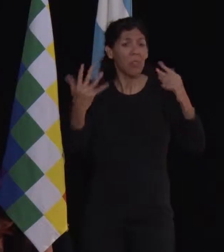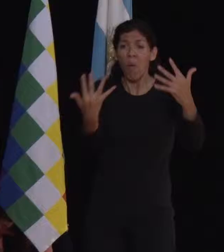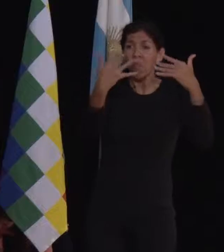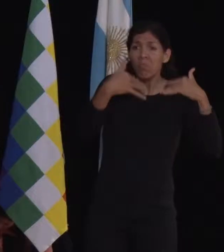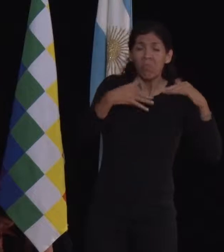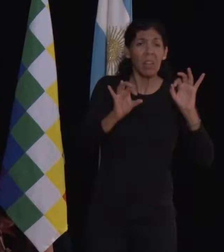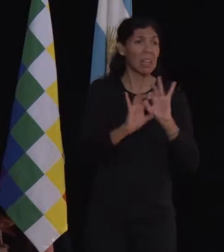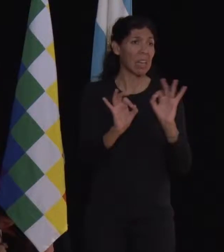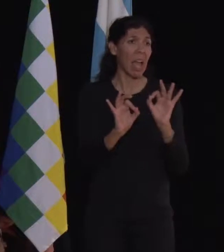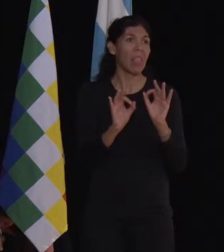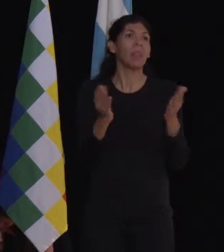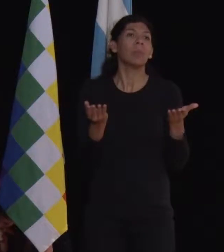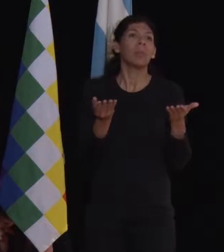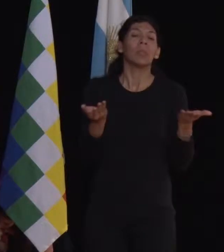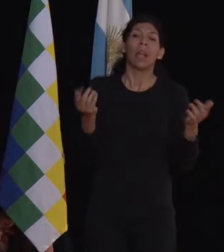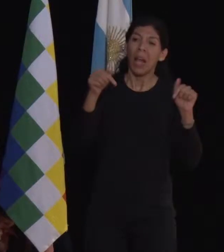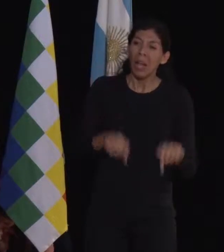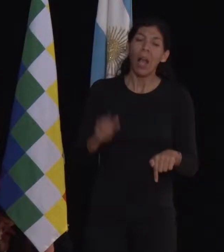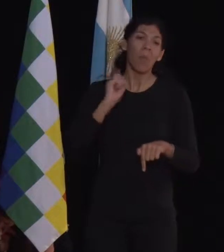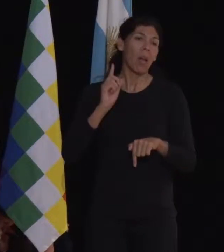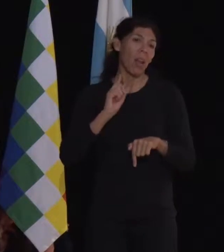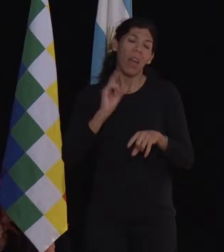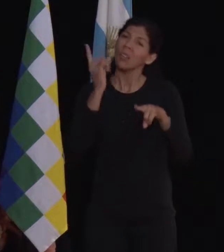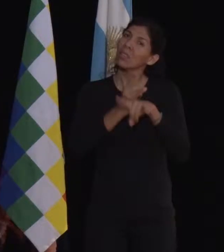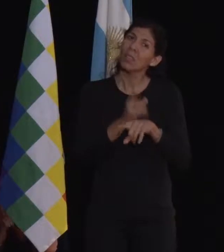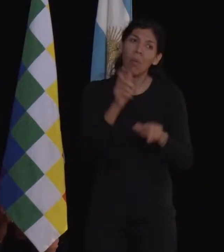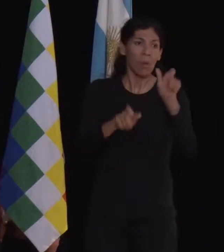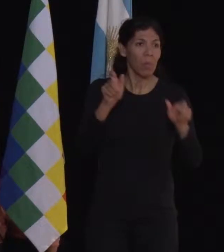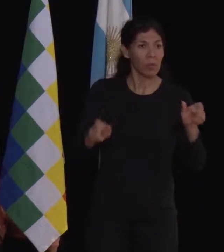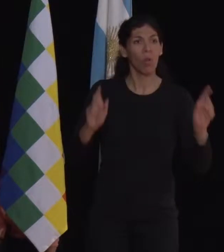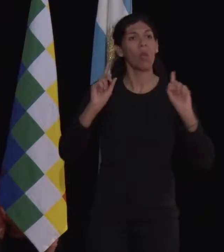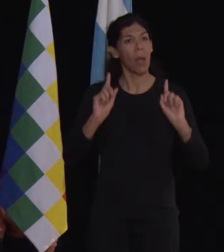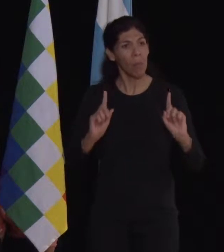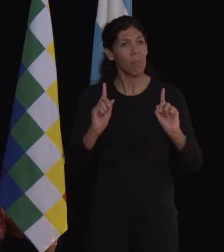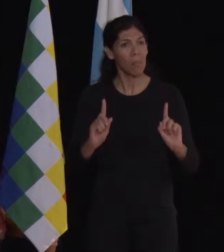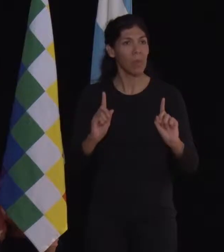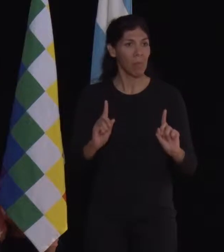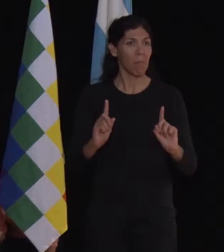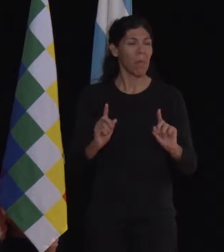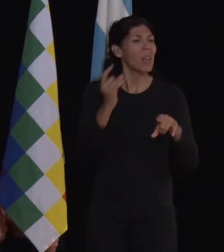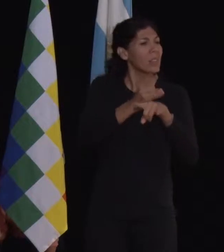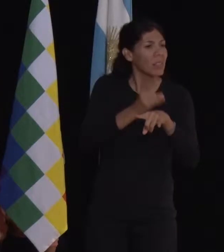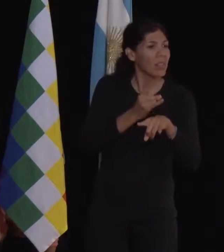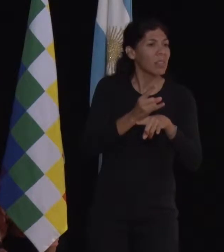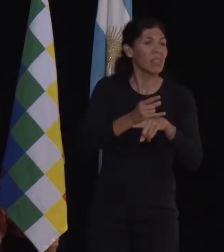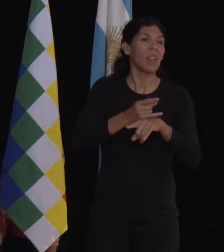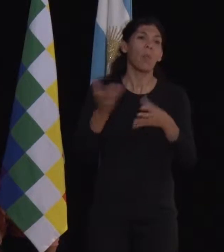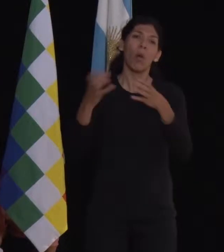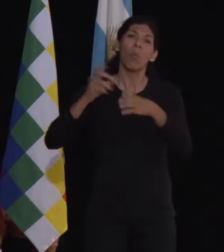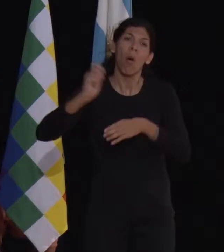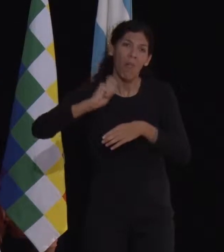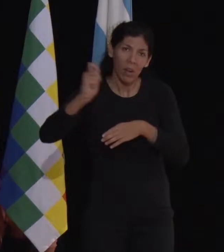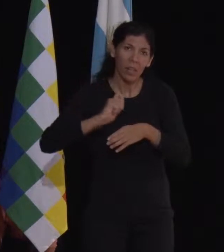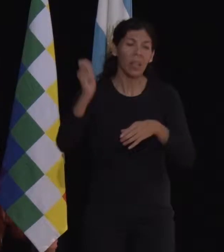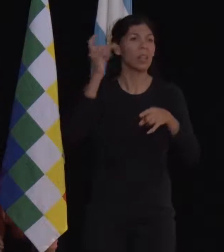nos guste o no aquí en Paraná siempre somos las mismas personas las que asistimos, siempre son los chicos de Barrilete, siempre